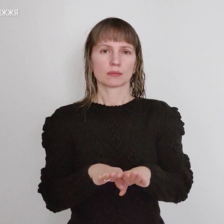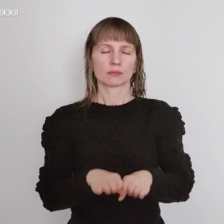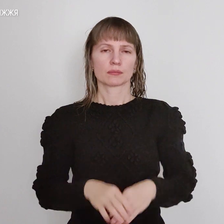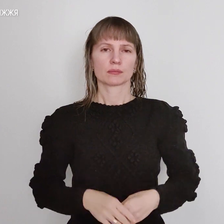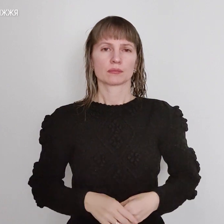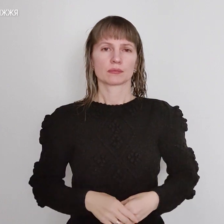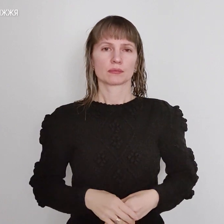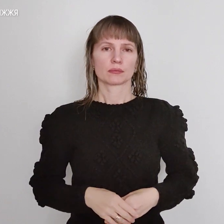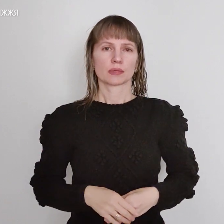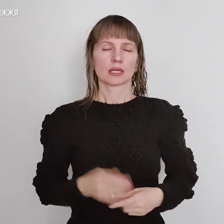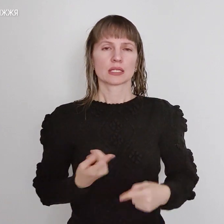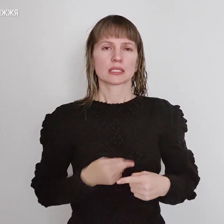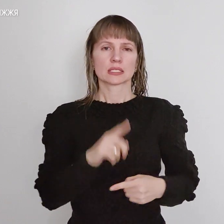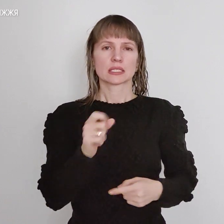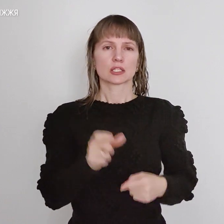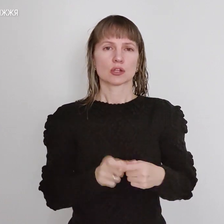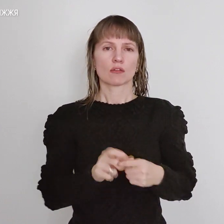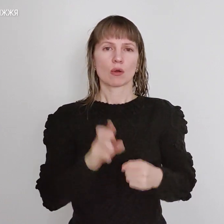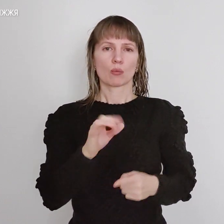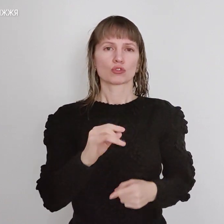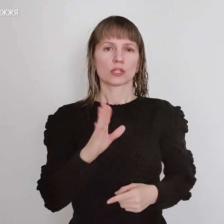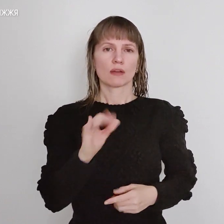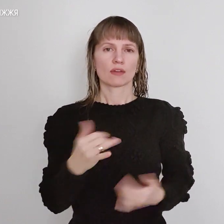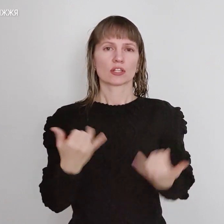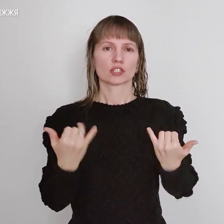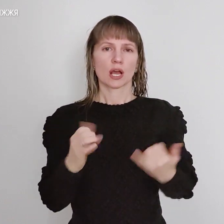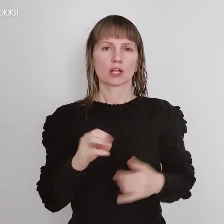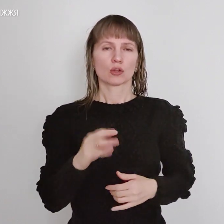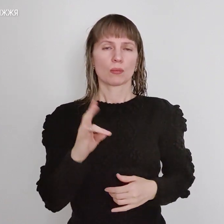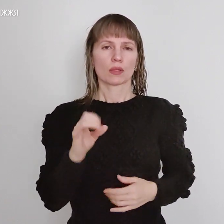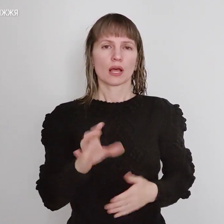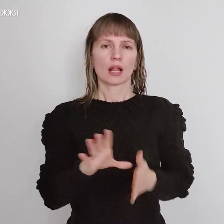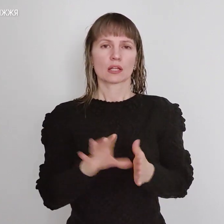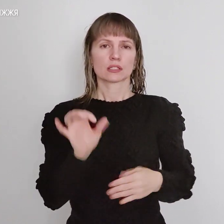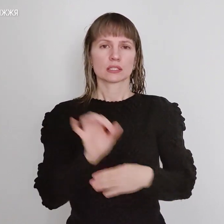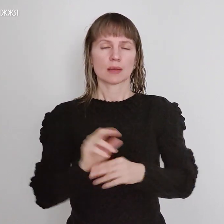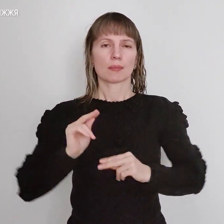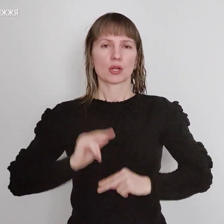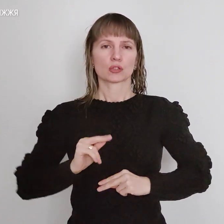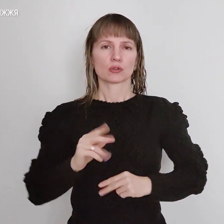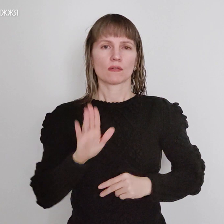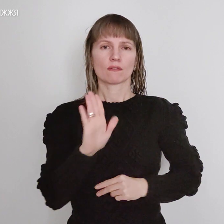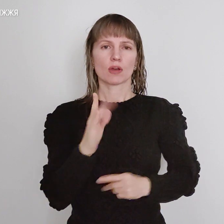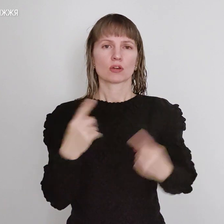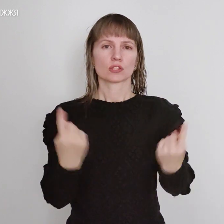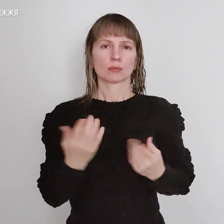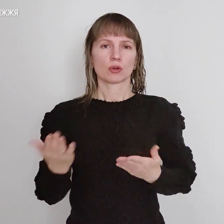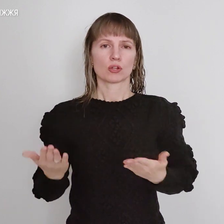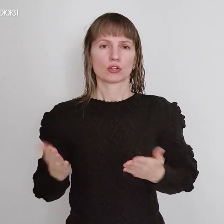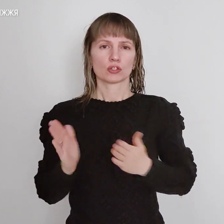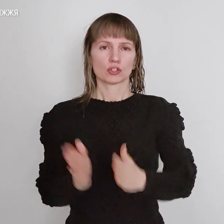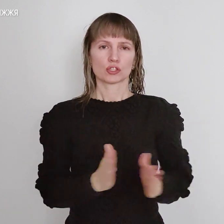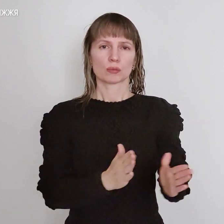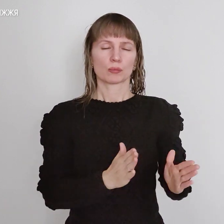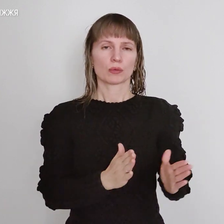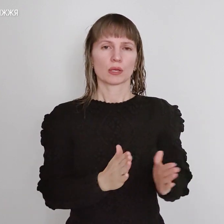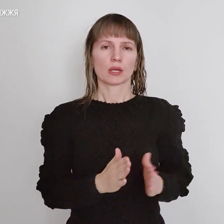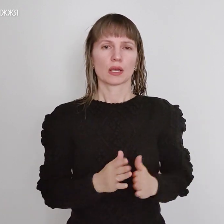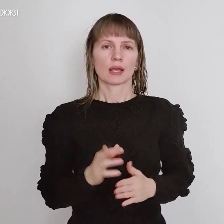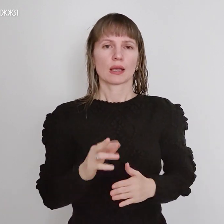За словами Віктора Бучного, наразі атомна електростанція працюла у звичному режимі. Я тільки можу сказати,